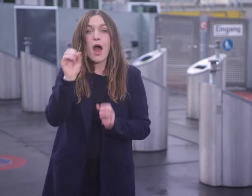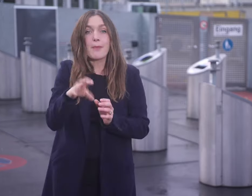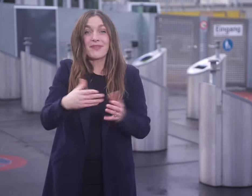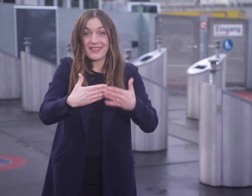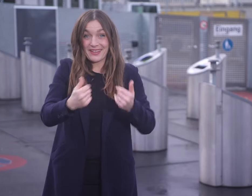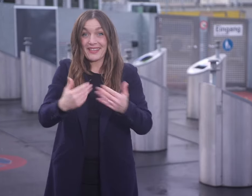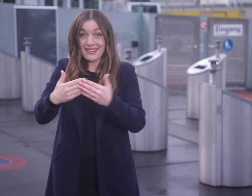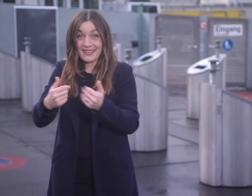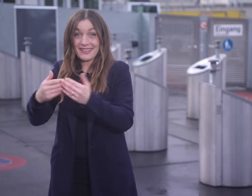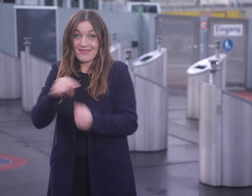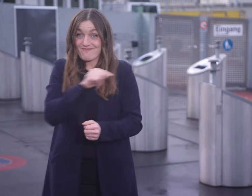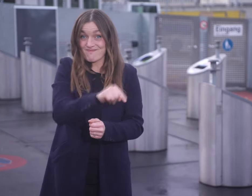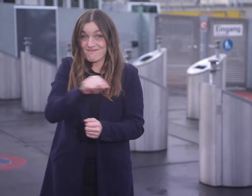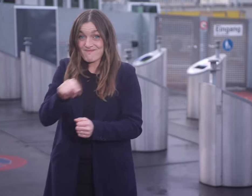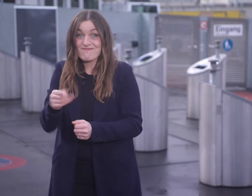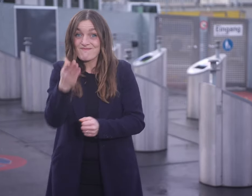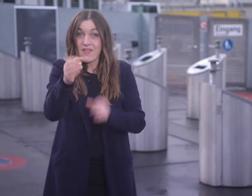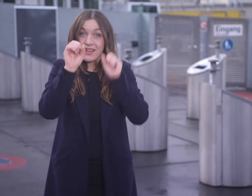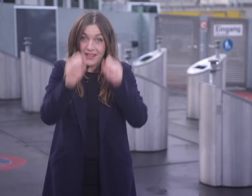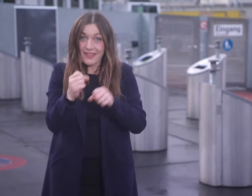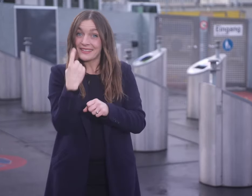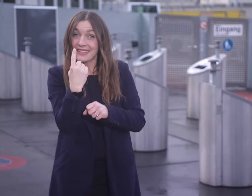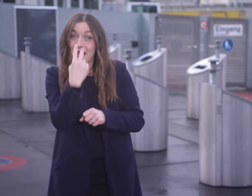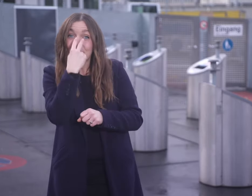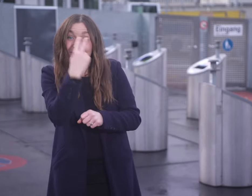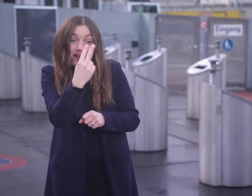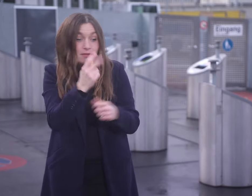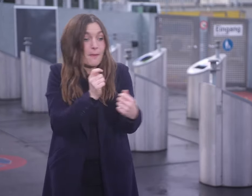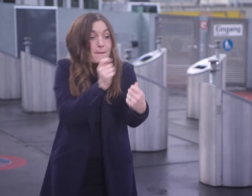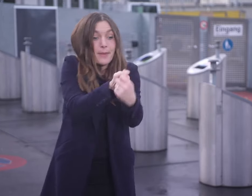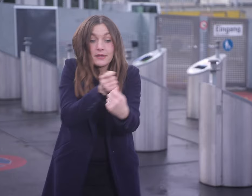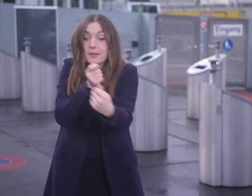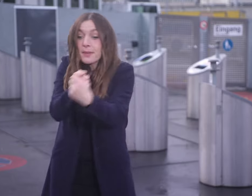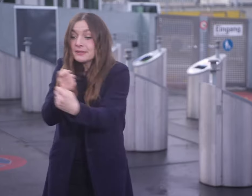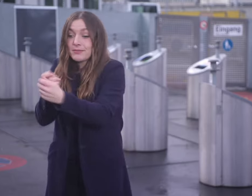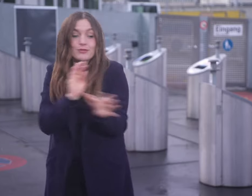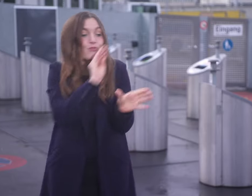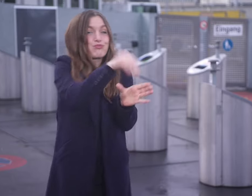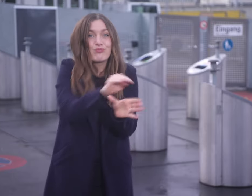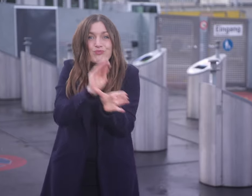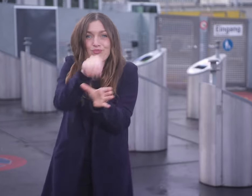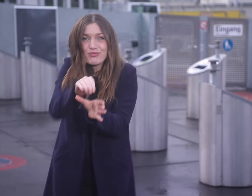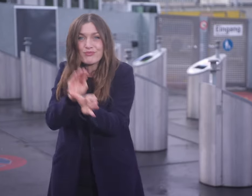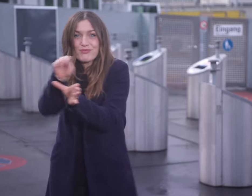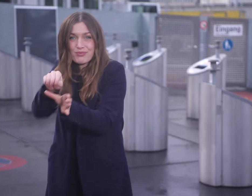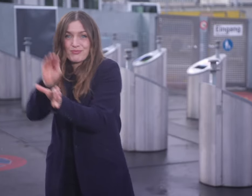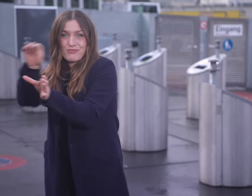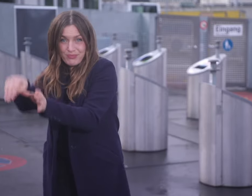Abfallsorten selbst entsorgt werden. Was Sie wo entsorgen können, finden Sie auf unserer Webseite www.bern